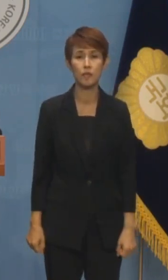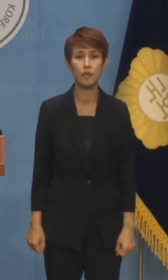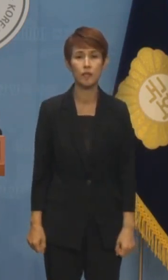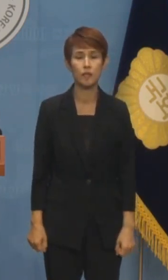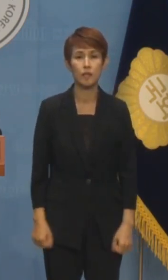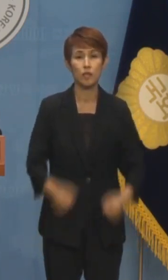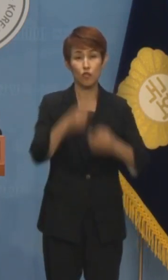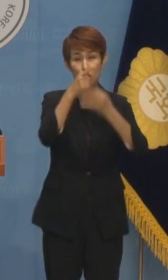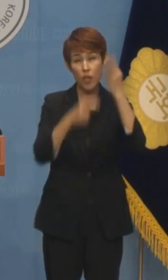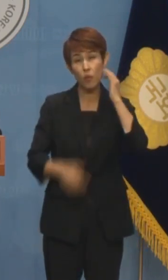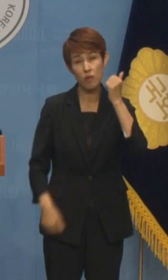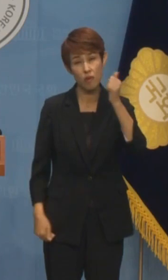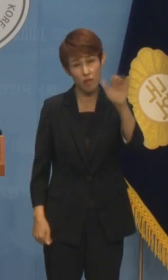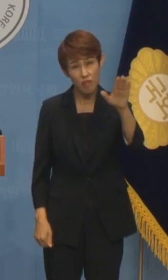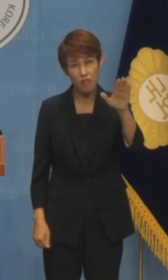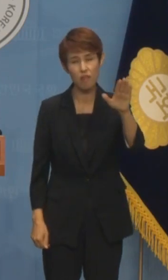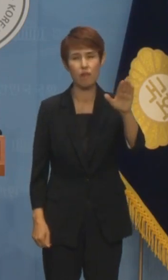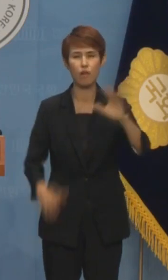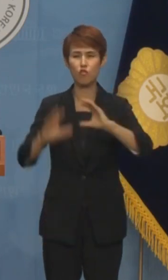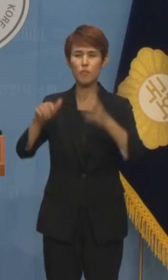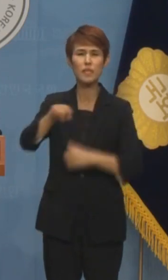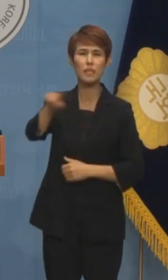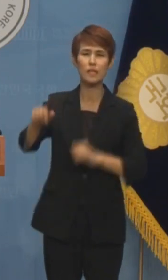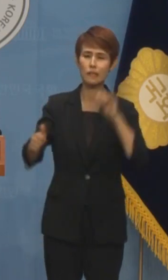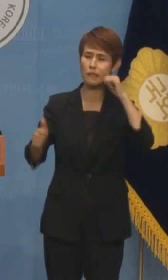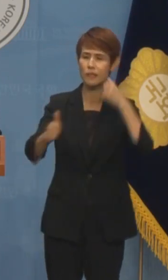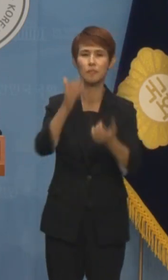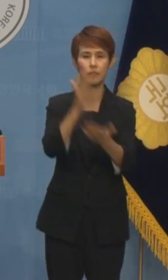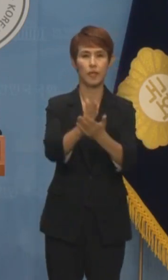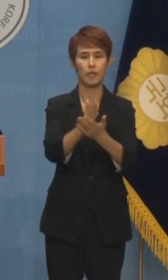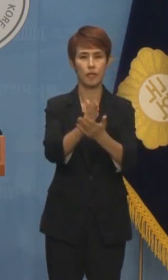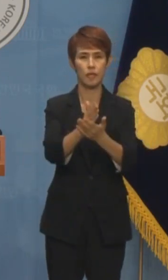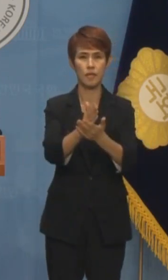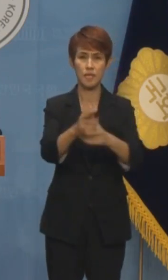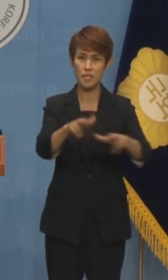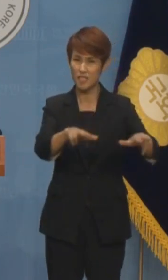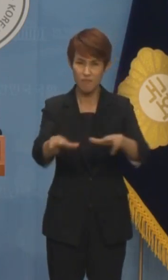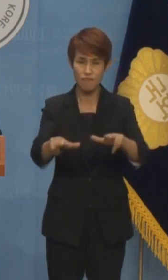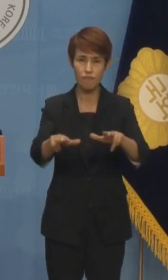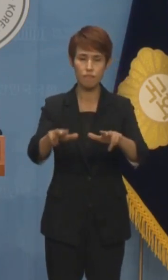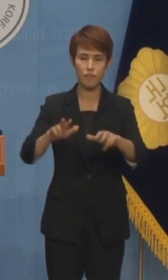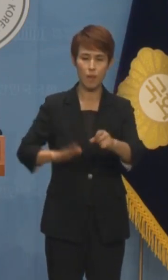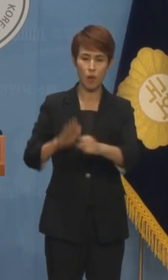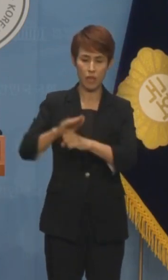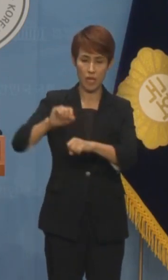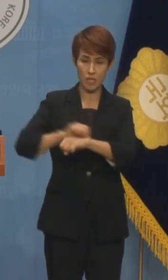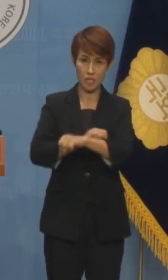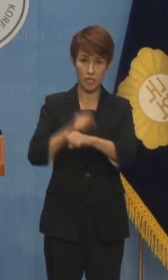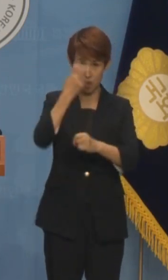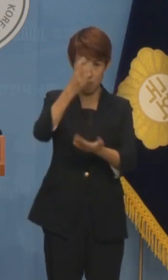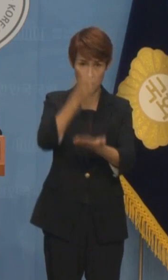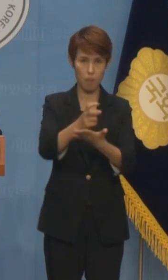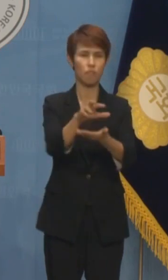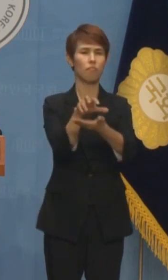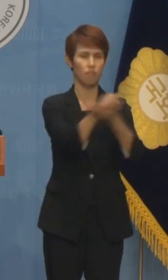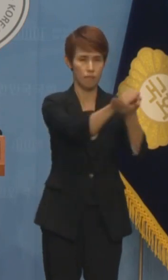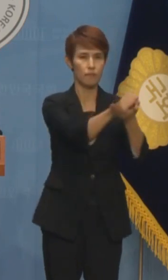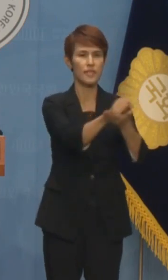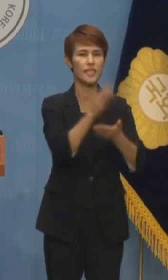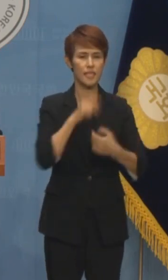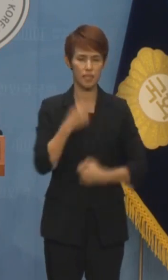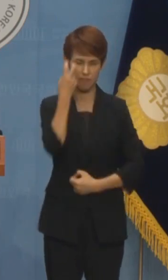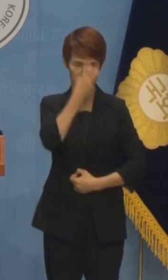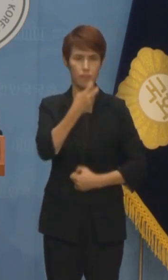윤석열 대통령은 더 이상 국민을 우롱하지 말고 당장 해병대원 특검법을 수용하여 진실규명에